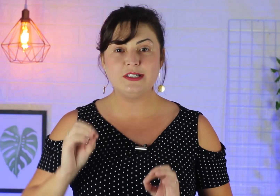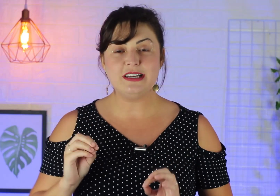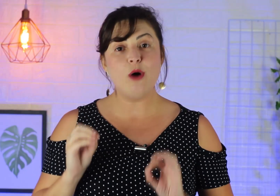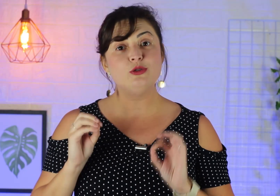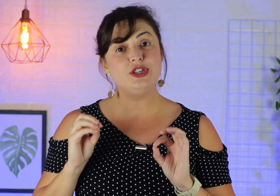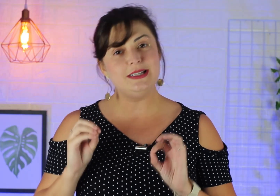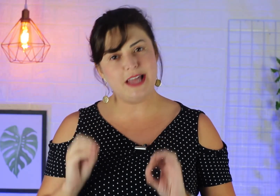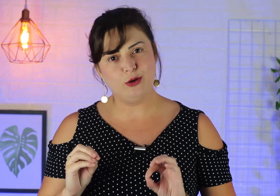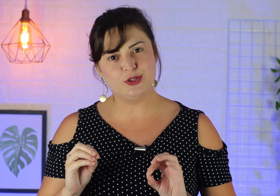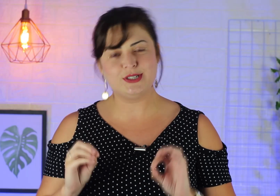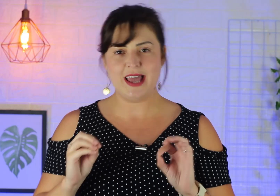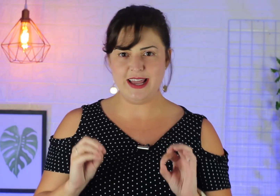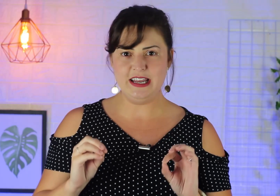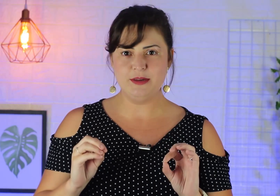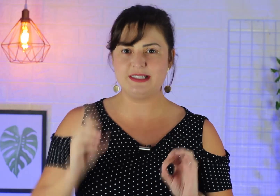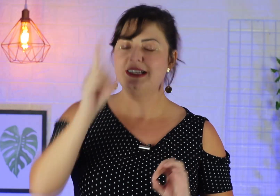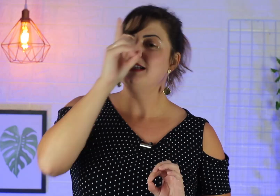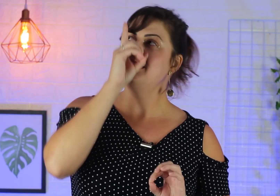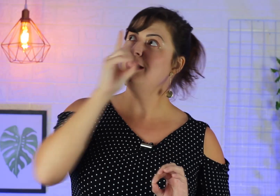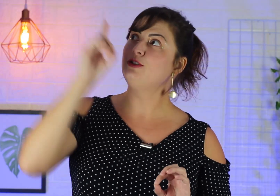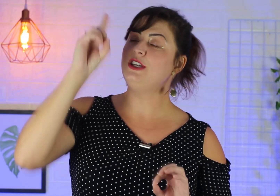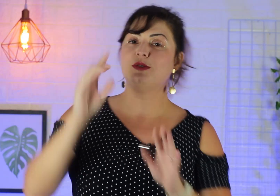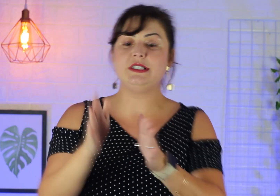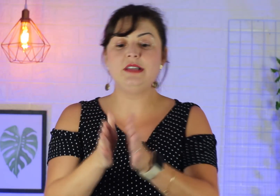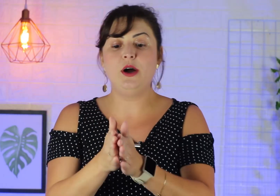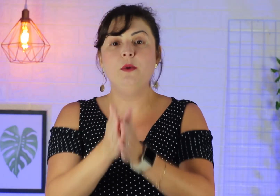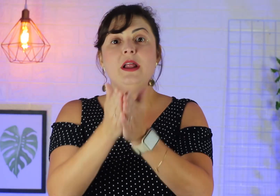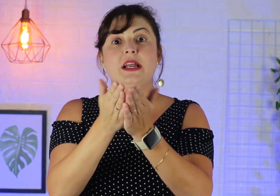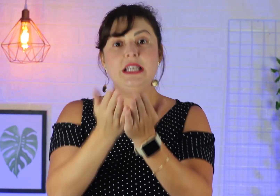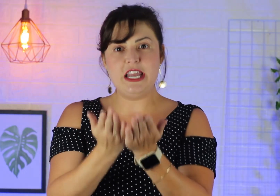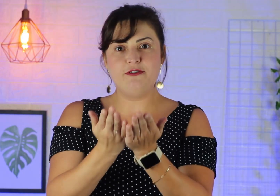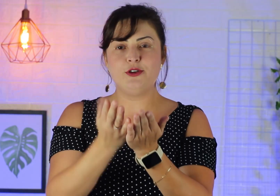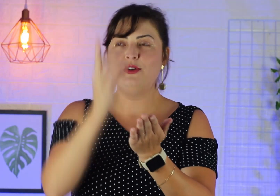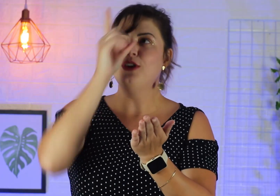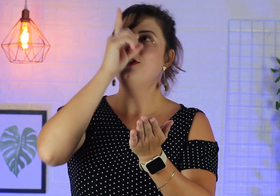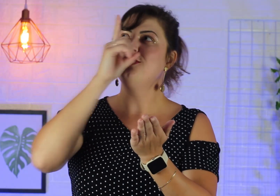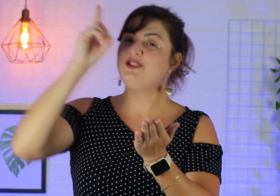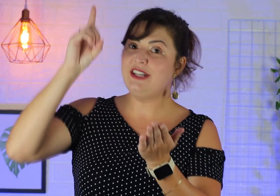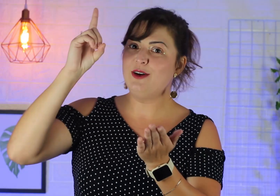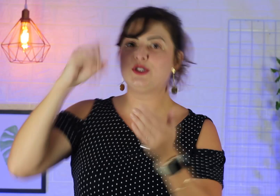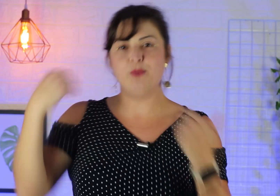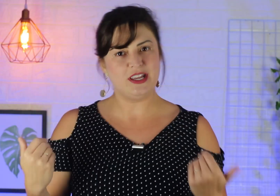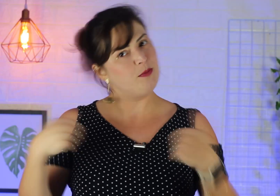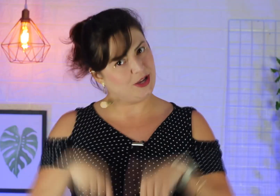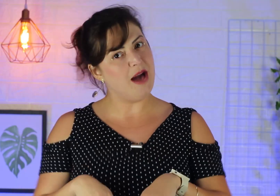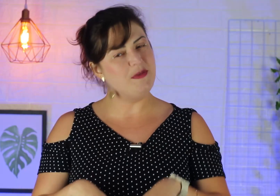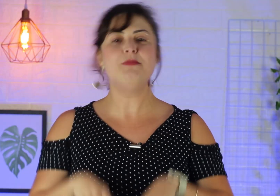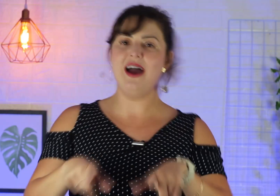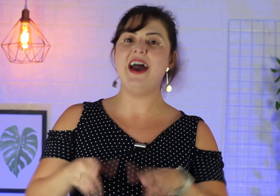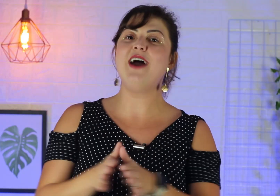o sinal de Deus, em Libras. Sinal de Deus. Então, livro de Deus. Por quê? Porque a Bíblia é